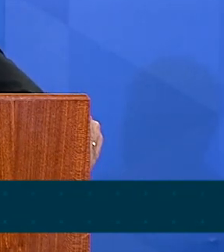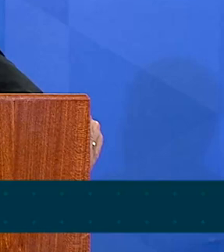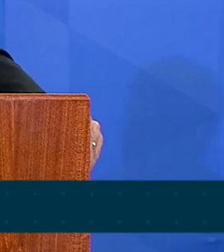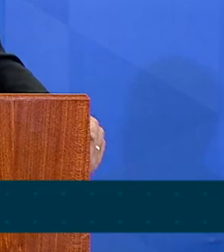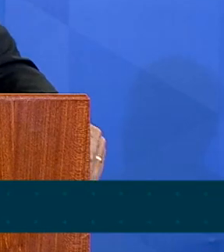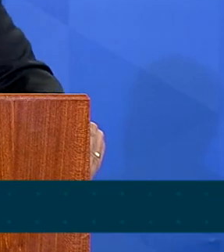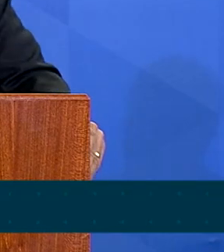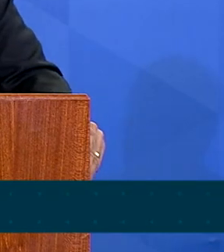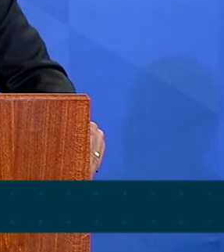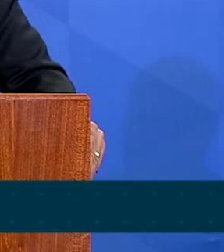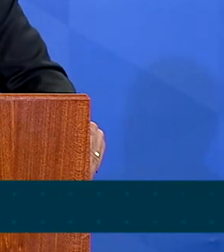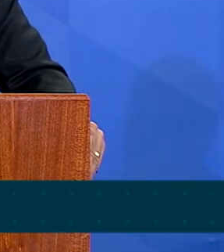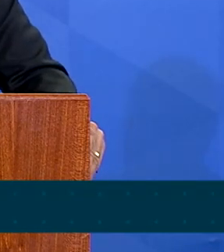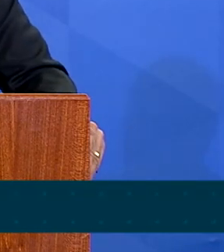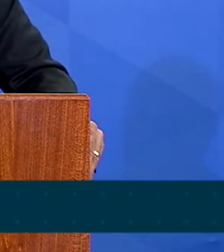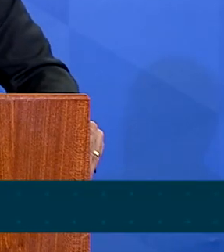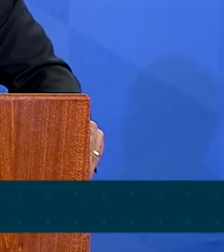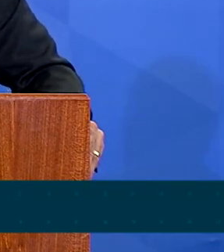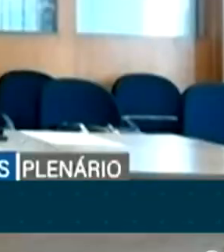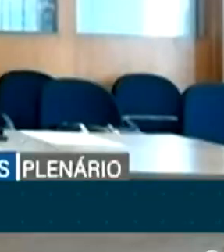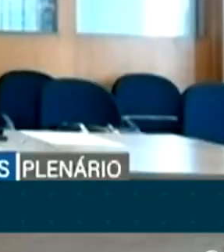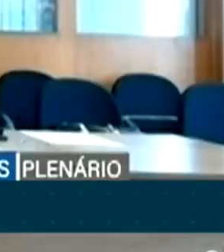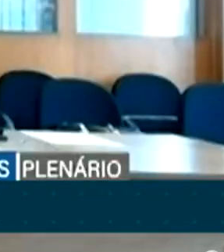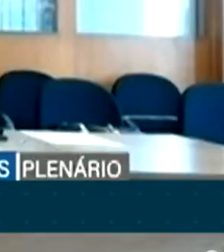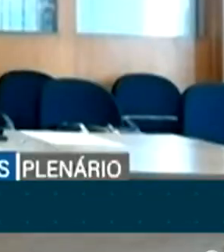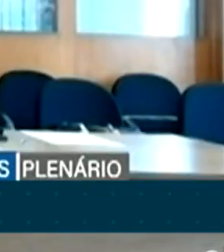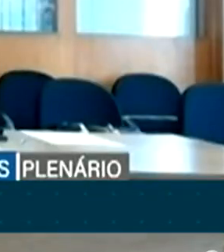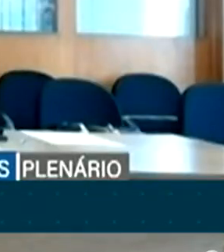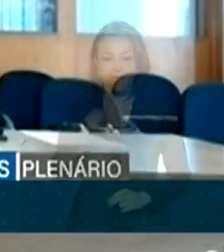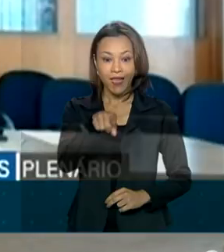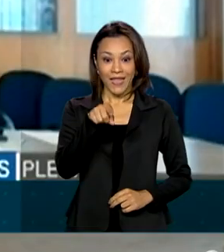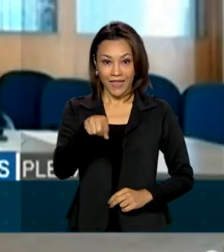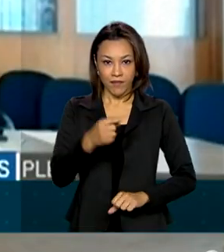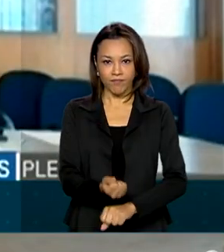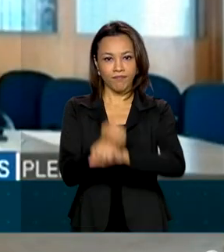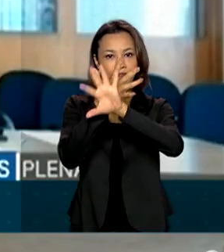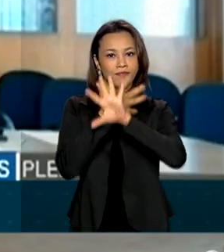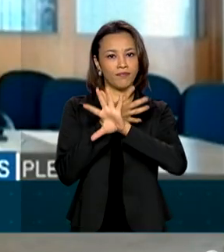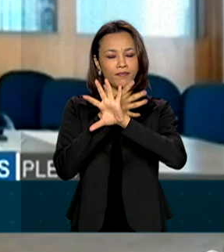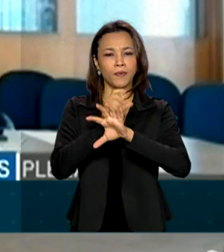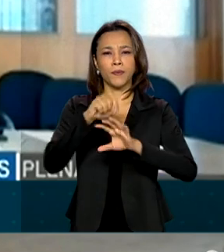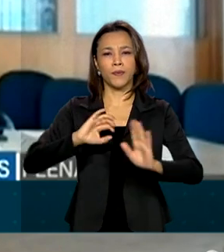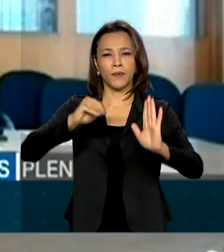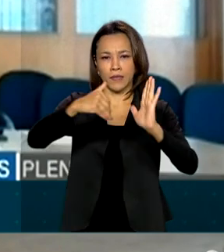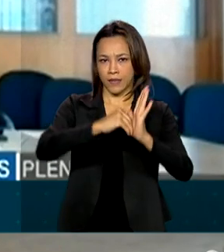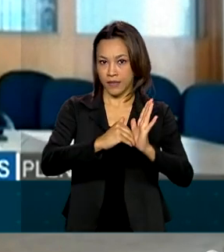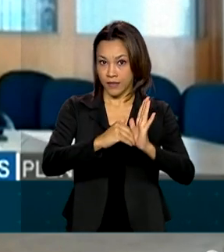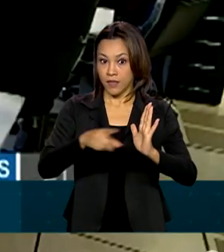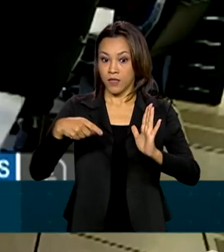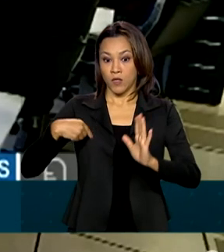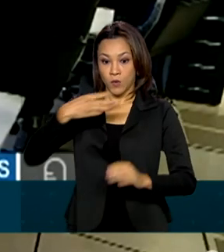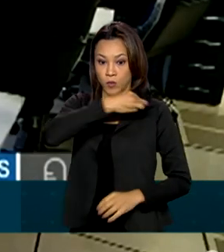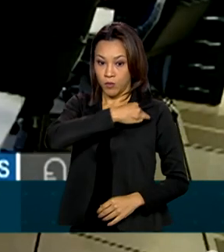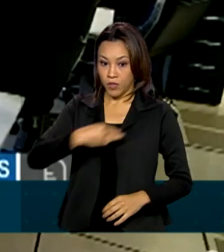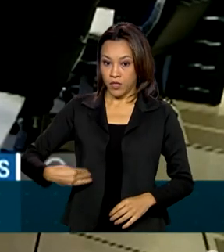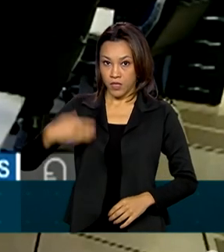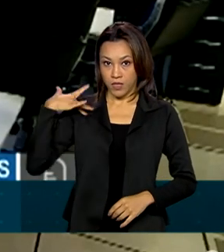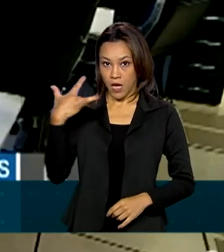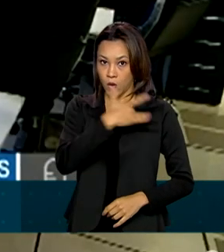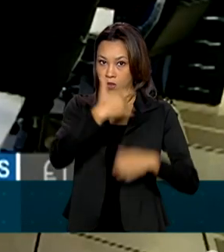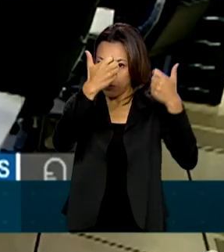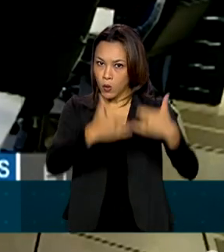gratuita e voluntária. Em uma sessão remota no Senado, o ministro da Saúde informou que três grandes